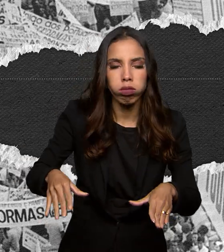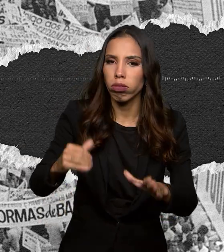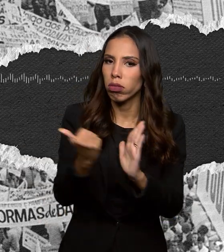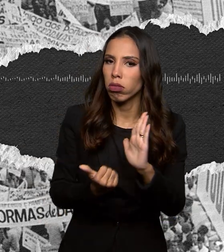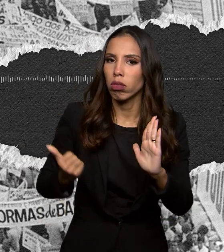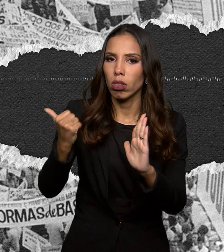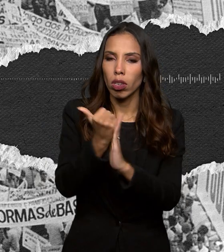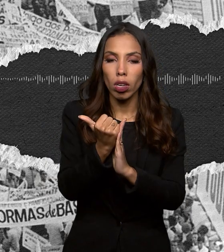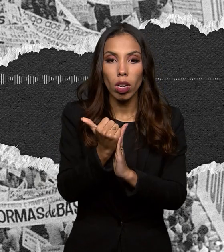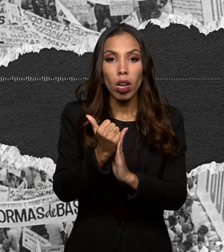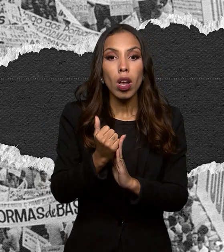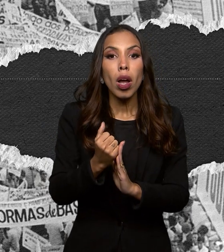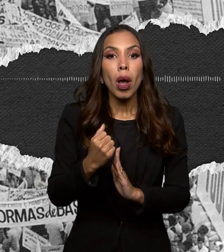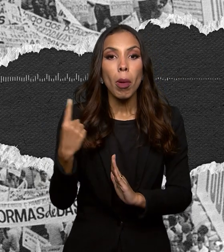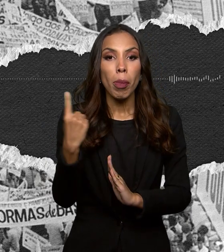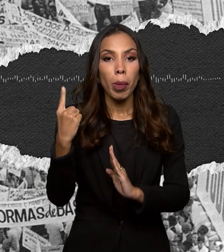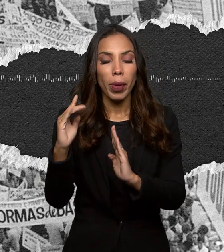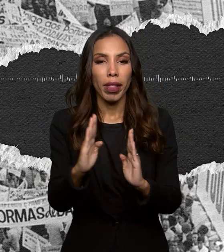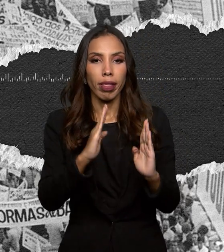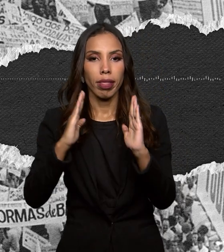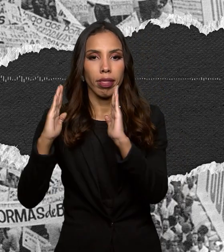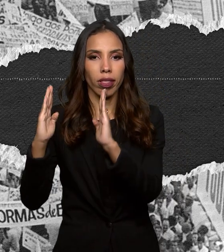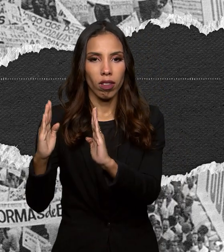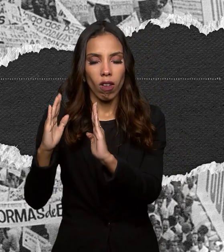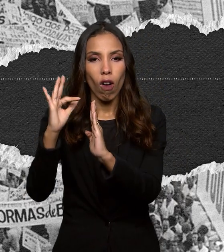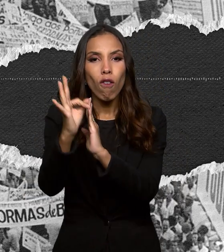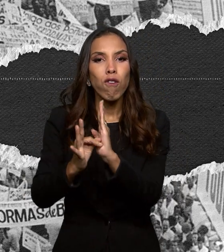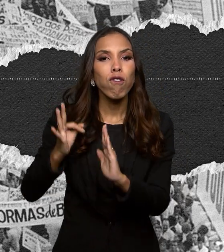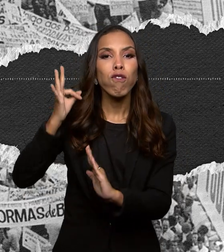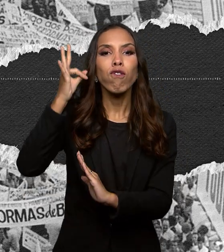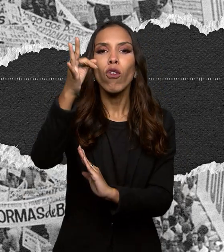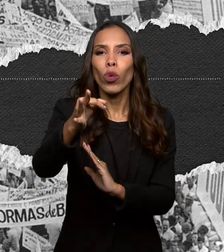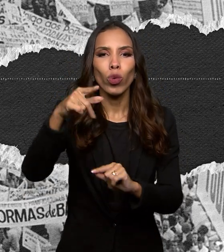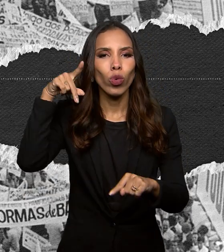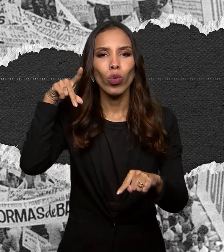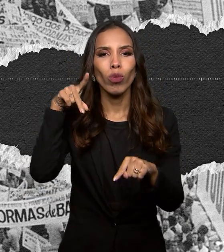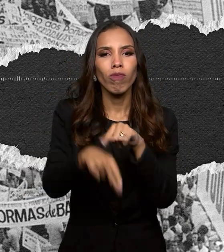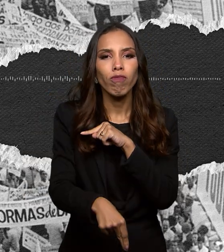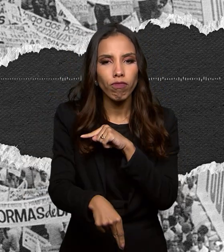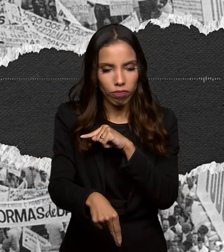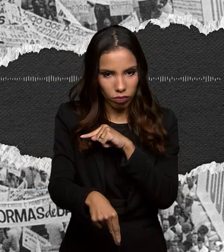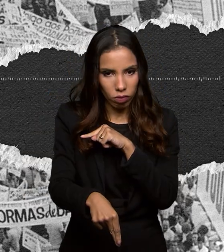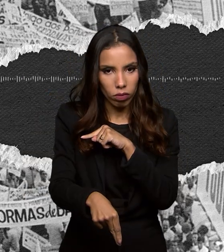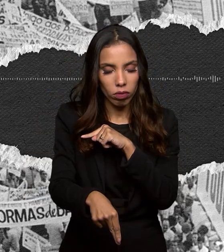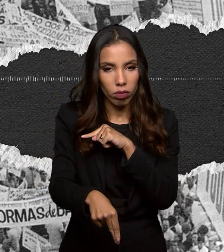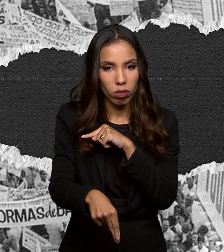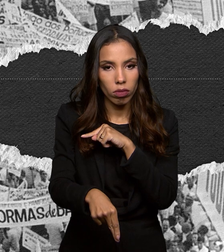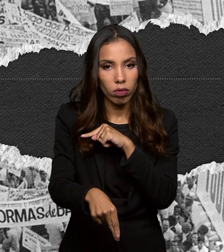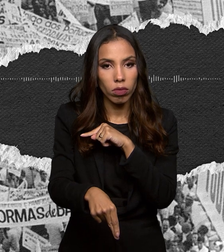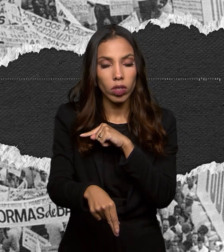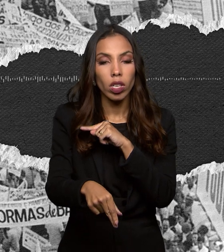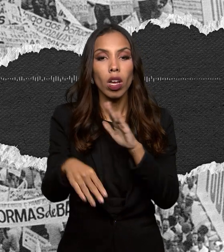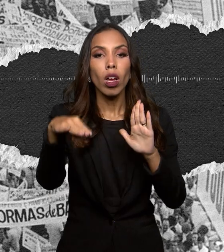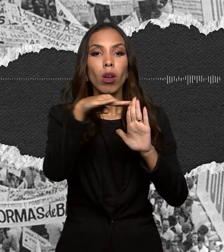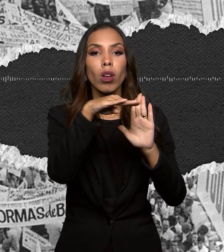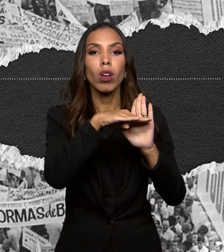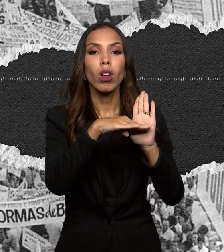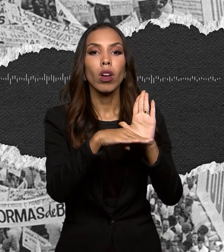Primeira temporada. Futuro interrompido. A lista de presença acusa o comparecimento